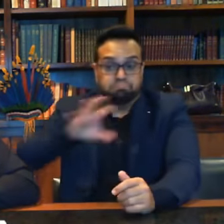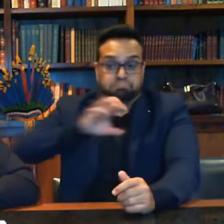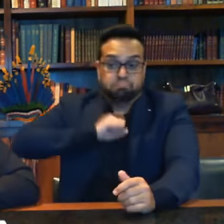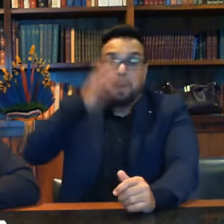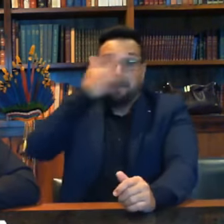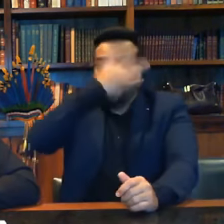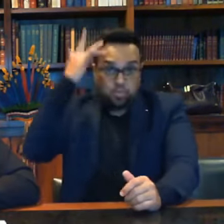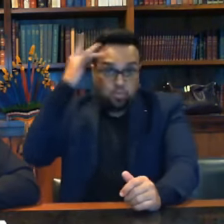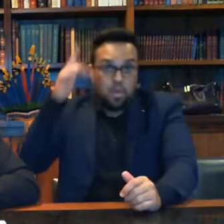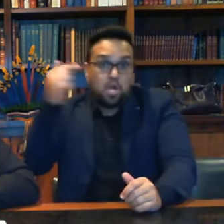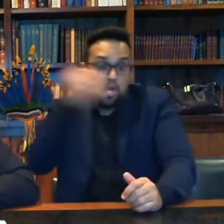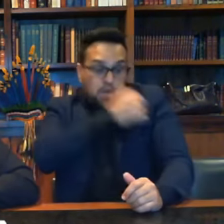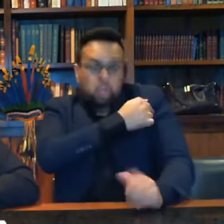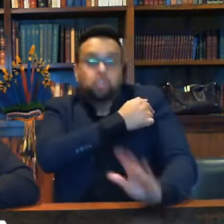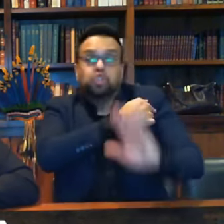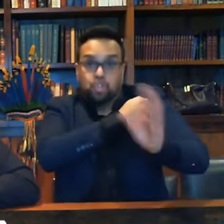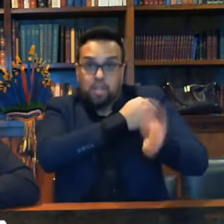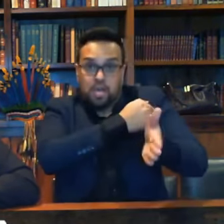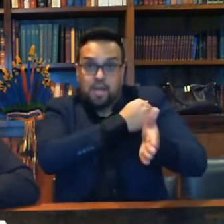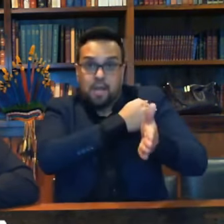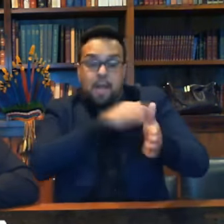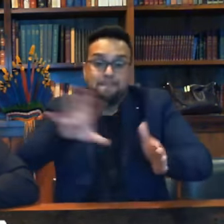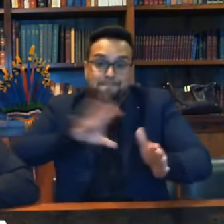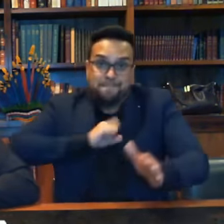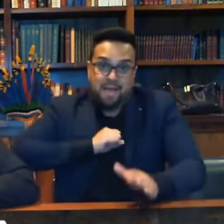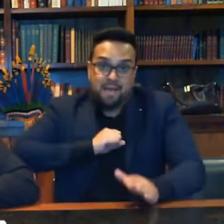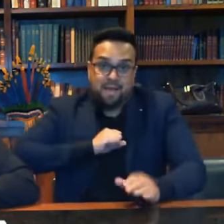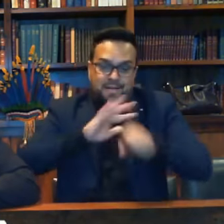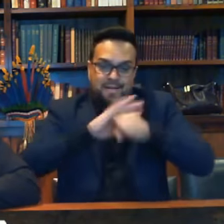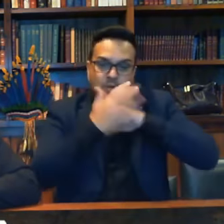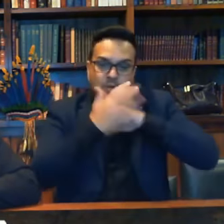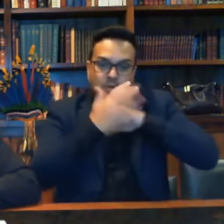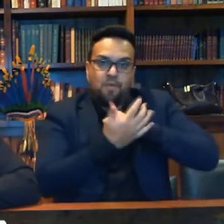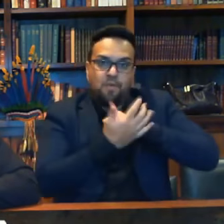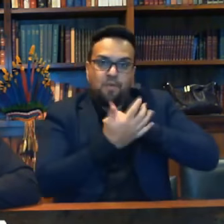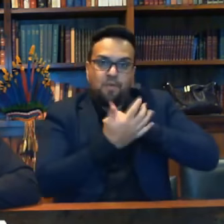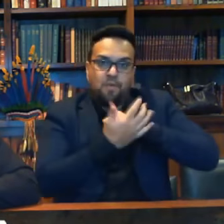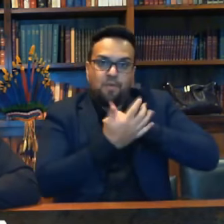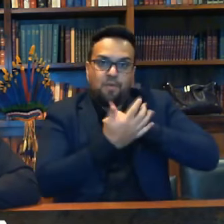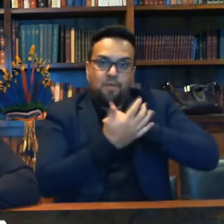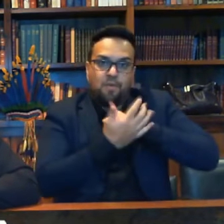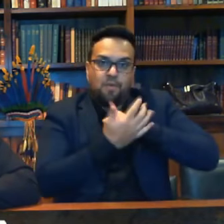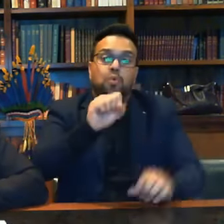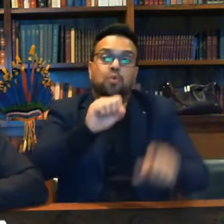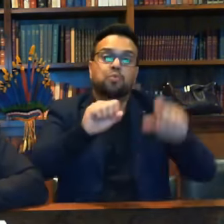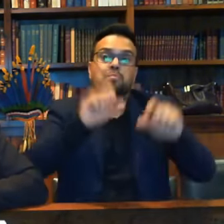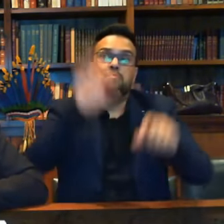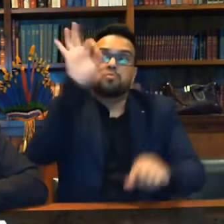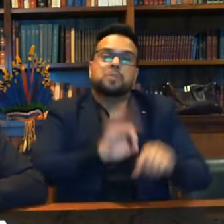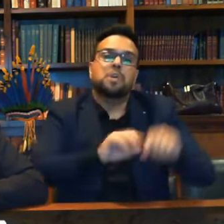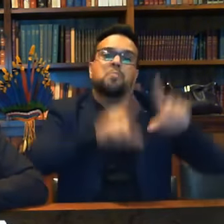vacinado, terá 78% menos chance de precisar de qualquer assistência ambulatorial.